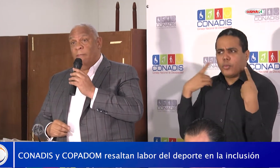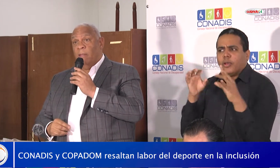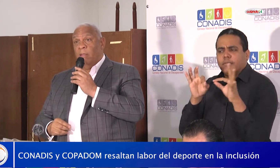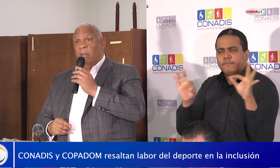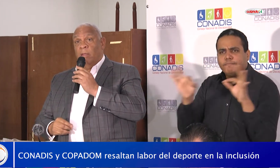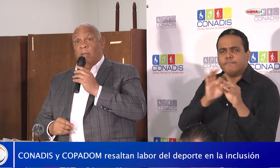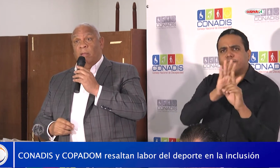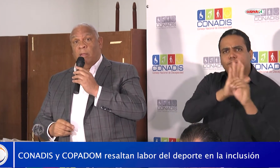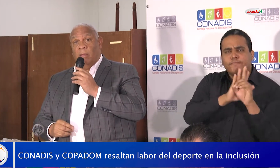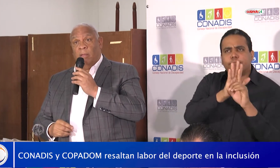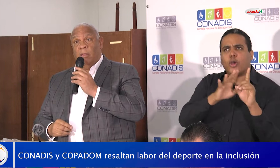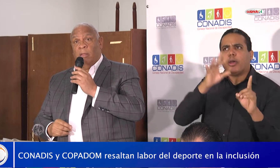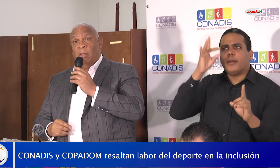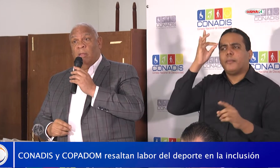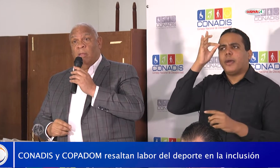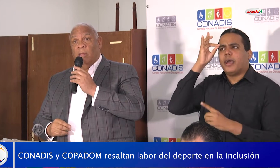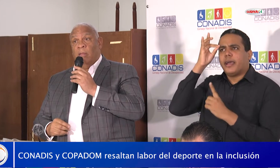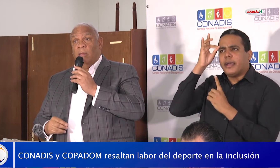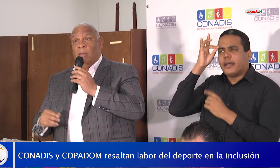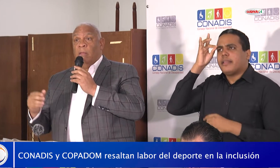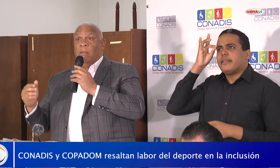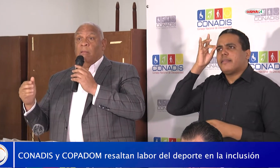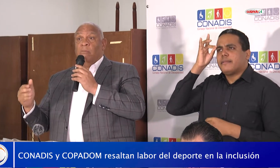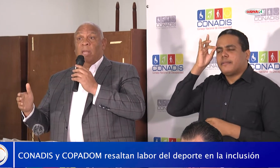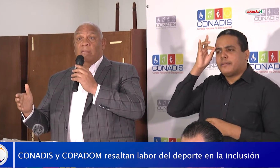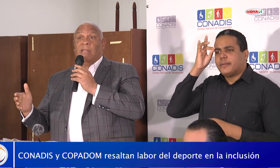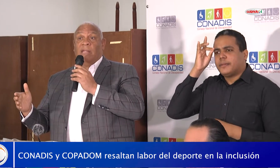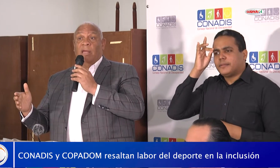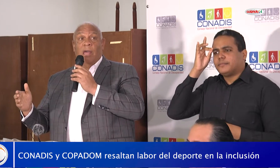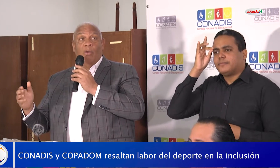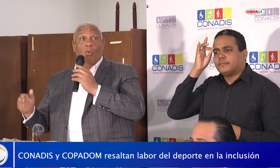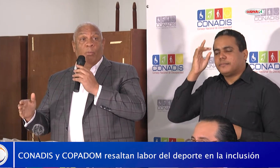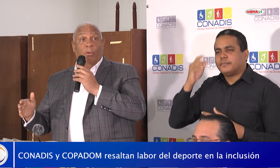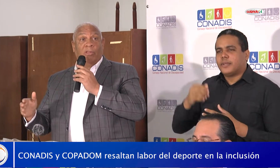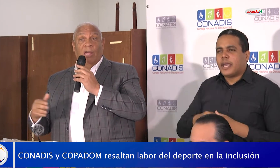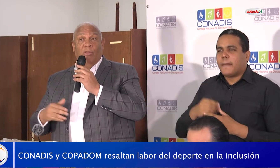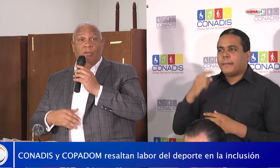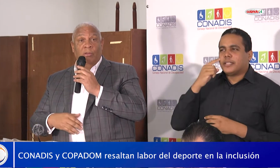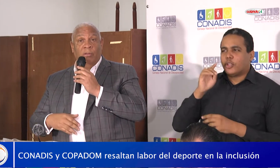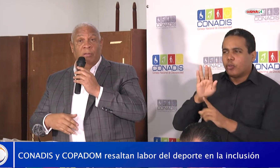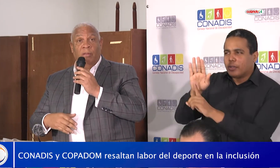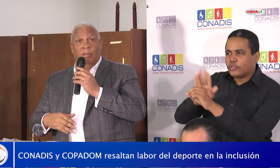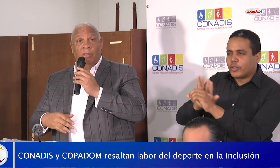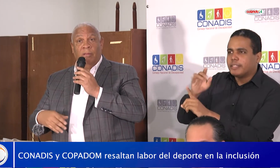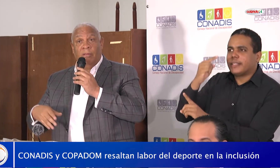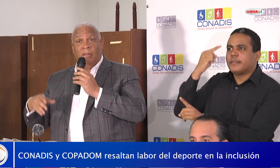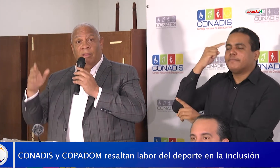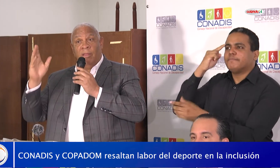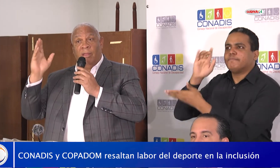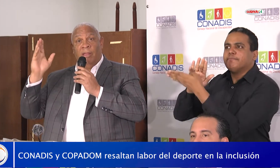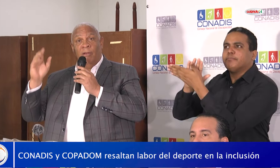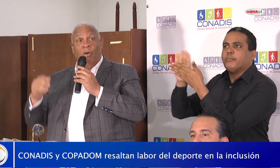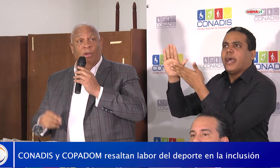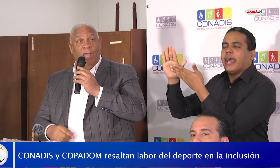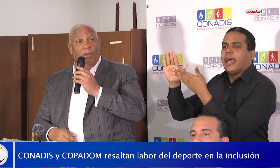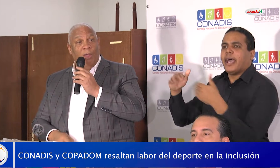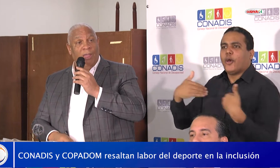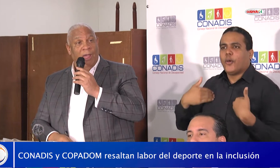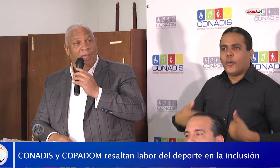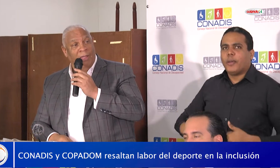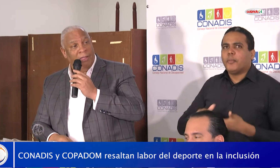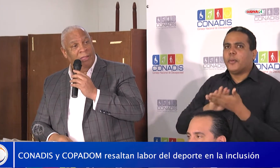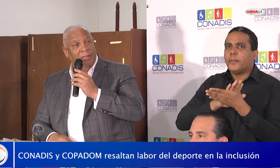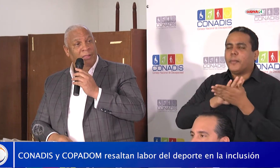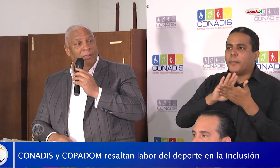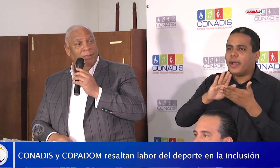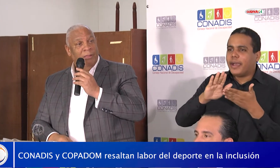mente sana y cuerpo sano, que los griegos,